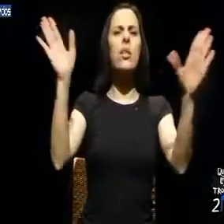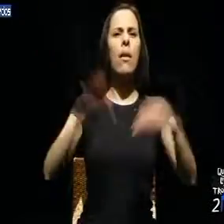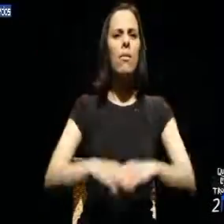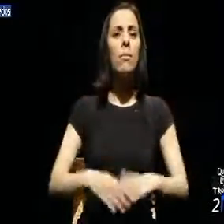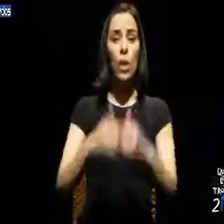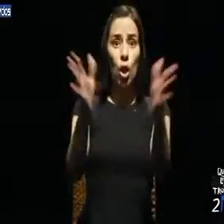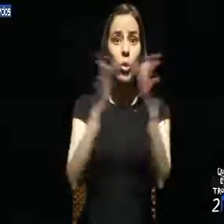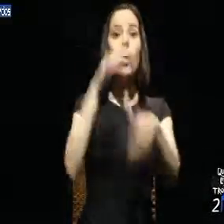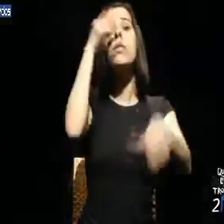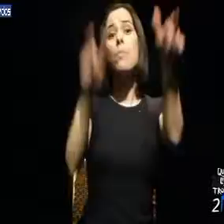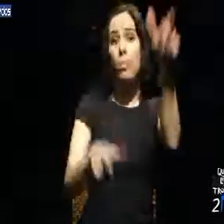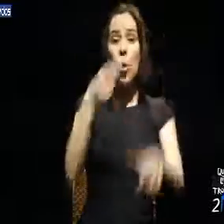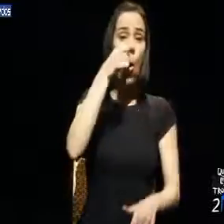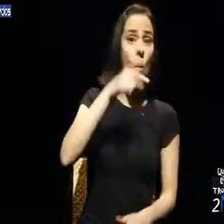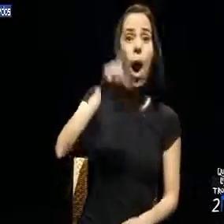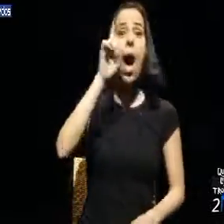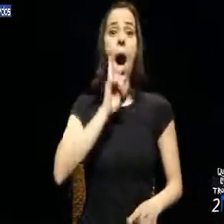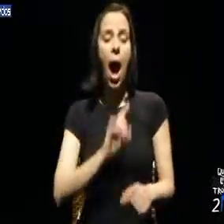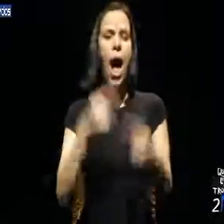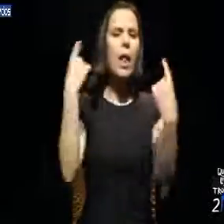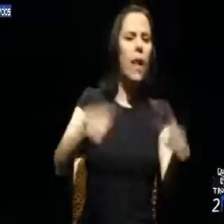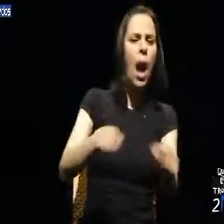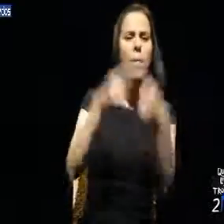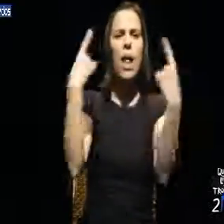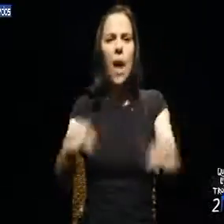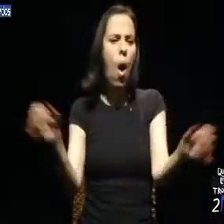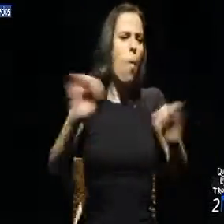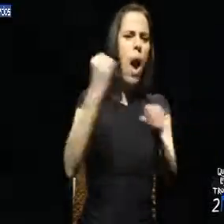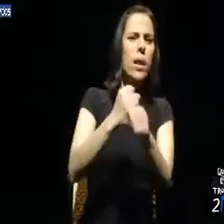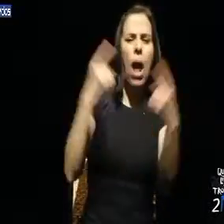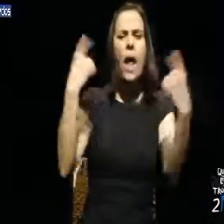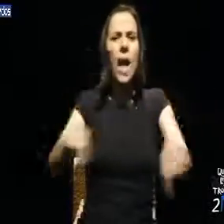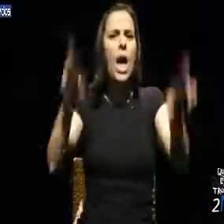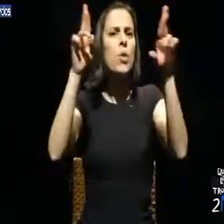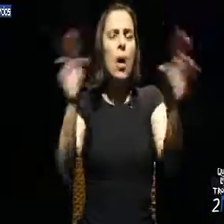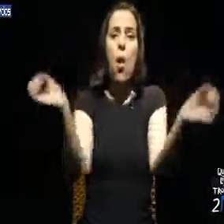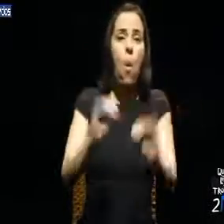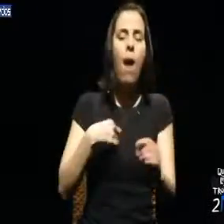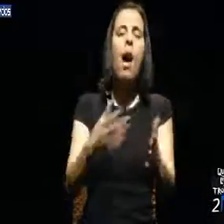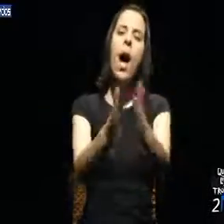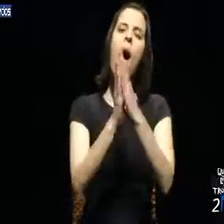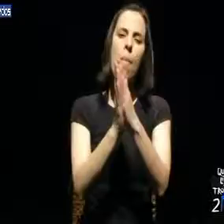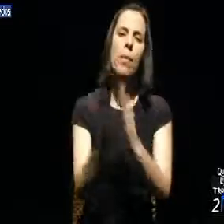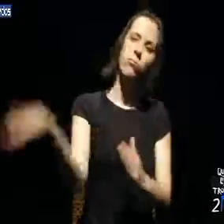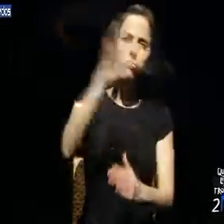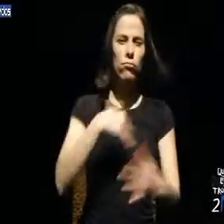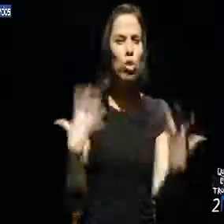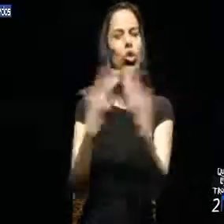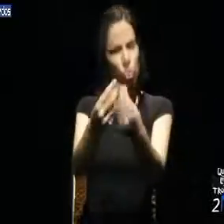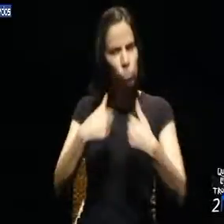A todos os cidadãos e cidadãs, com e sem partido, com e sem emprego, com e sem esperança, apelamos a que se juntem a nós. A